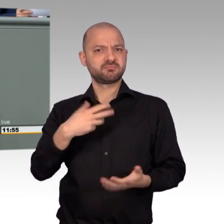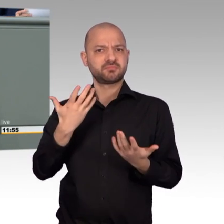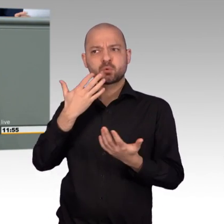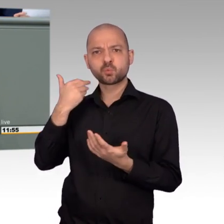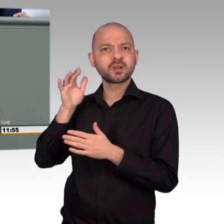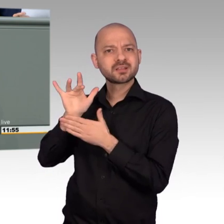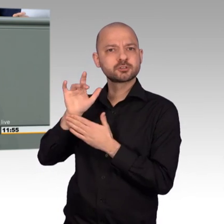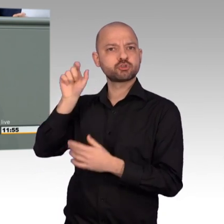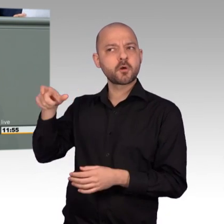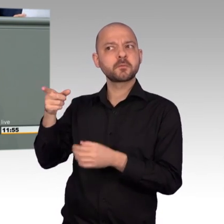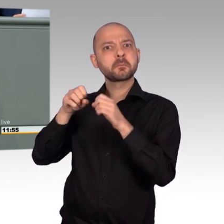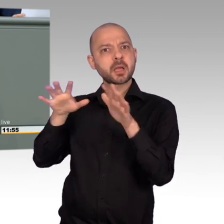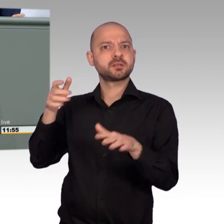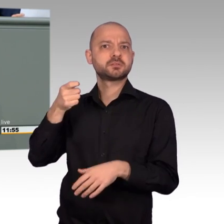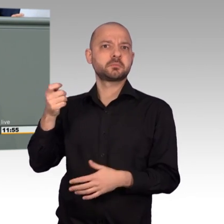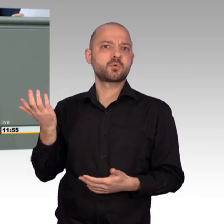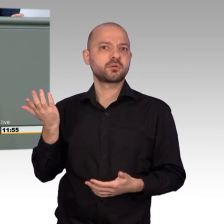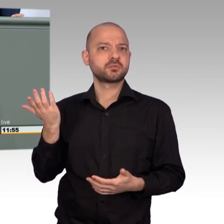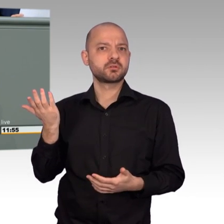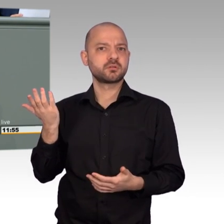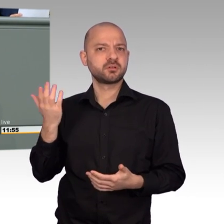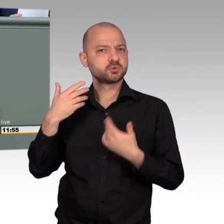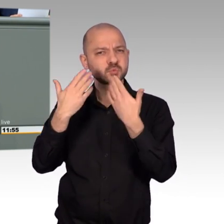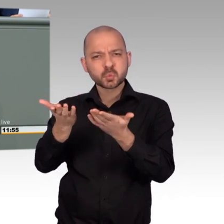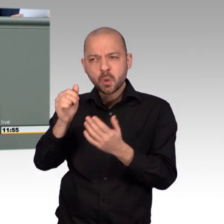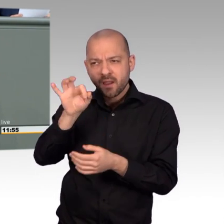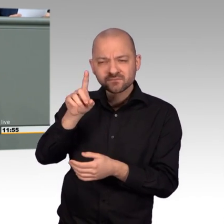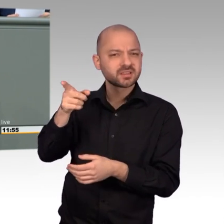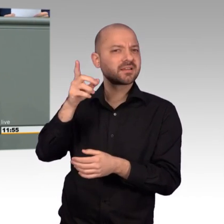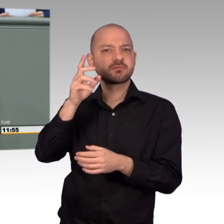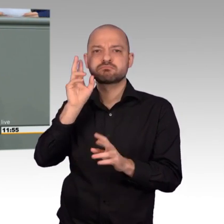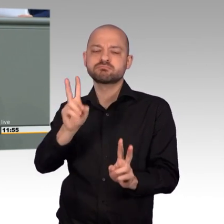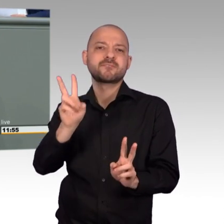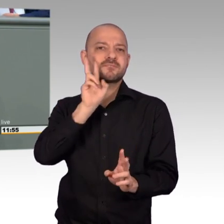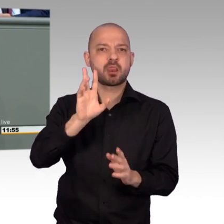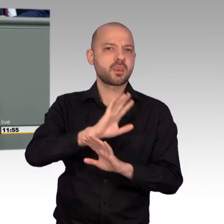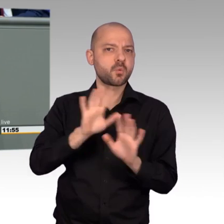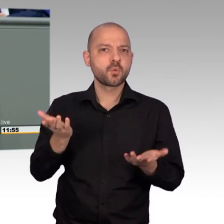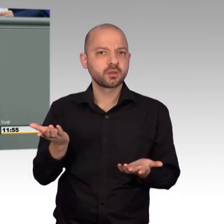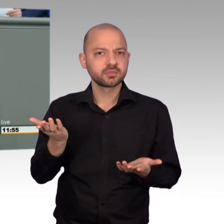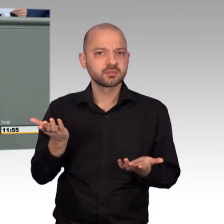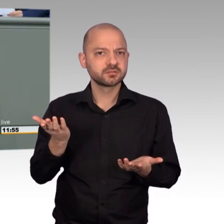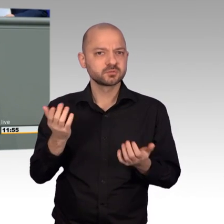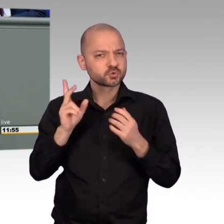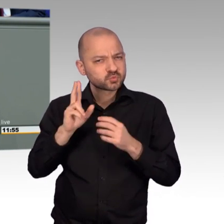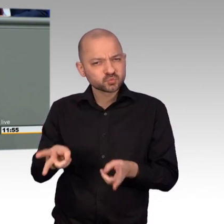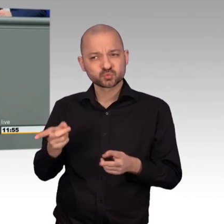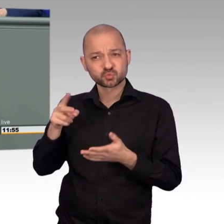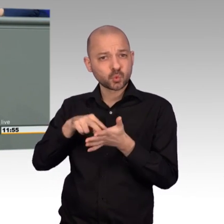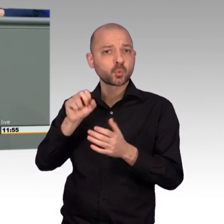Friedensprozess für die Zukunft anzustoßen, einen politischen Prozess. Und Jahr für Jahr scheitern sie dabei kläglich. Und sie scheitern,